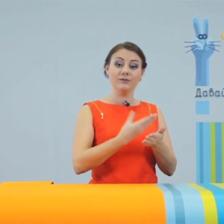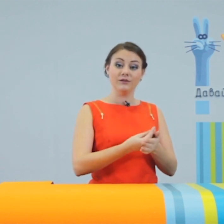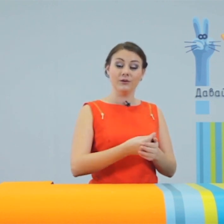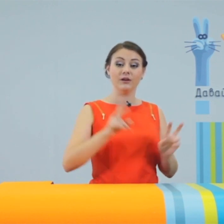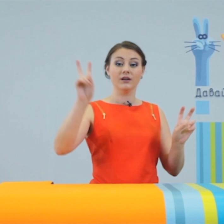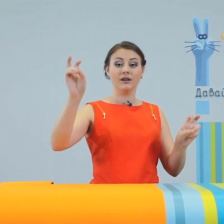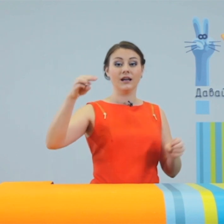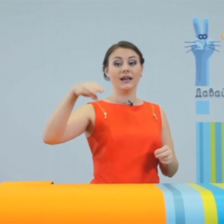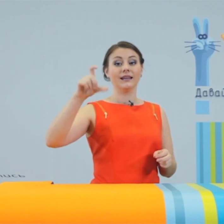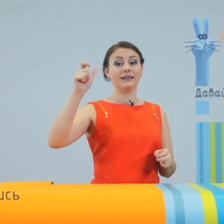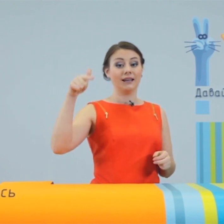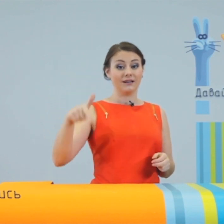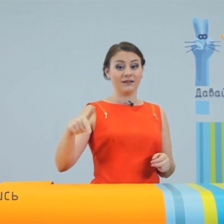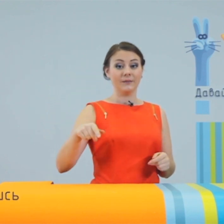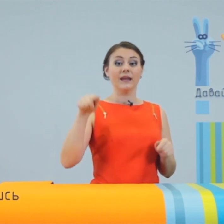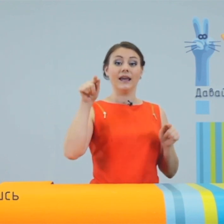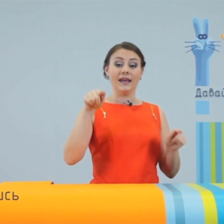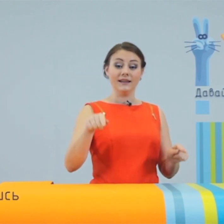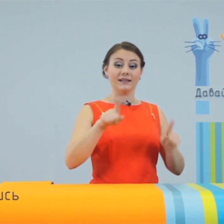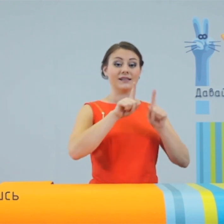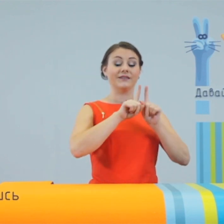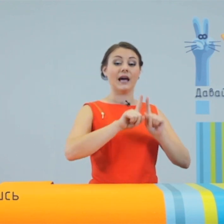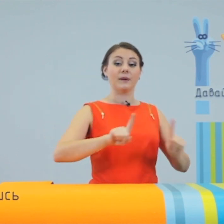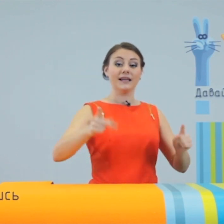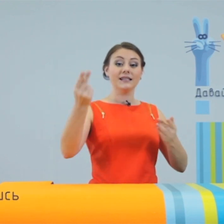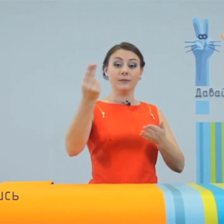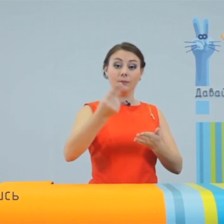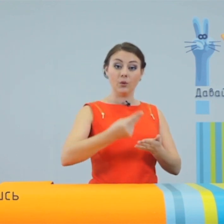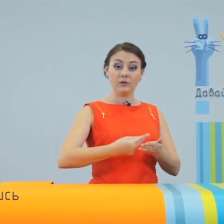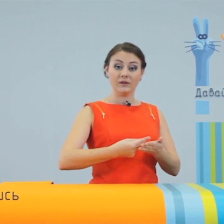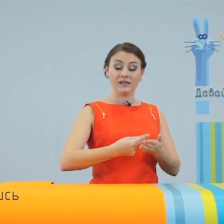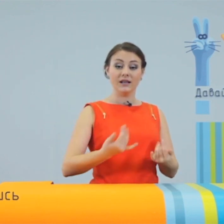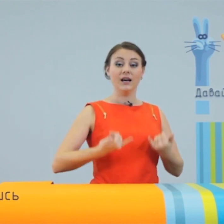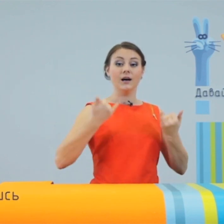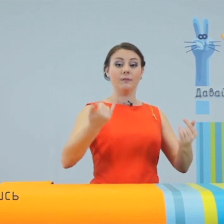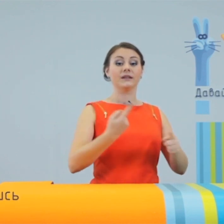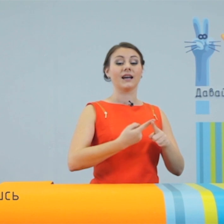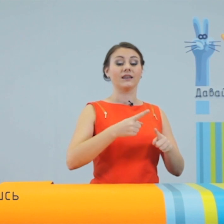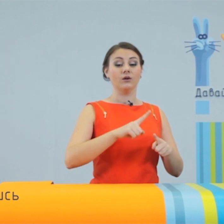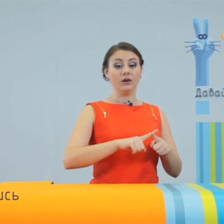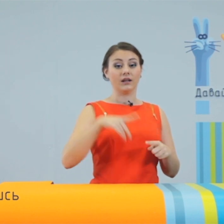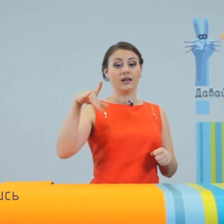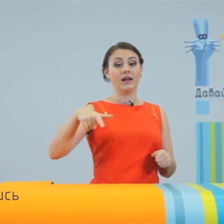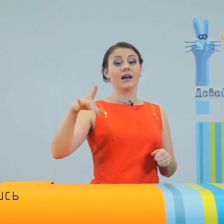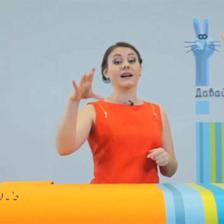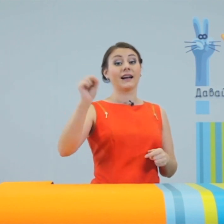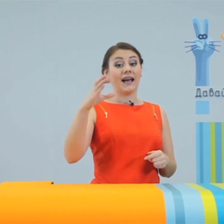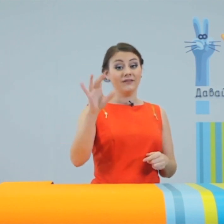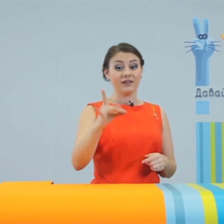свой тег. Это своеобразная подпись, под которой граффер